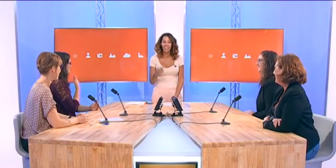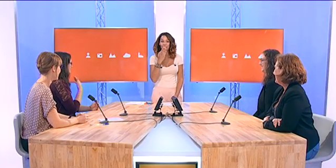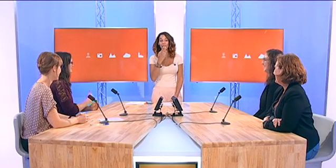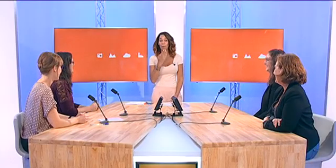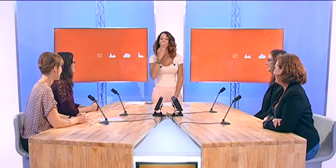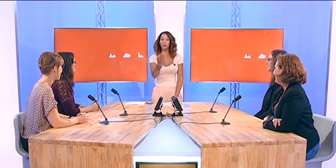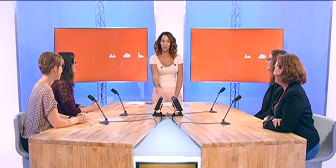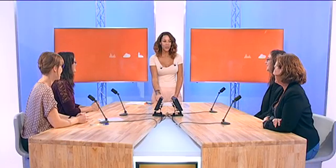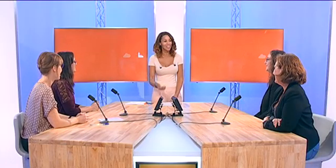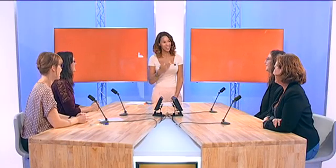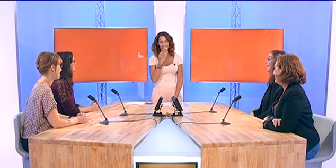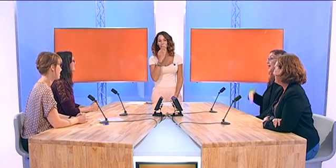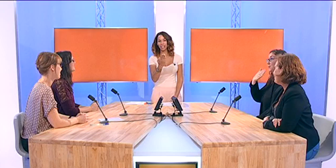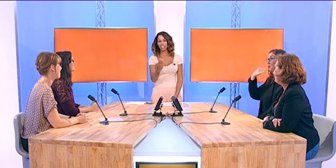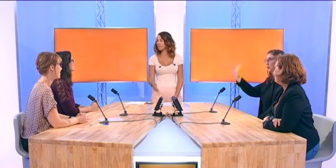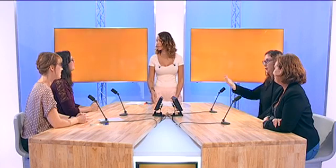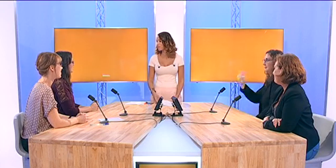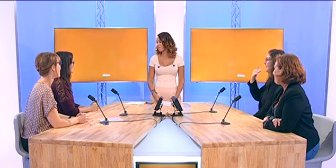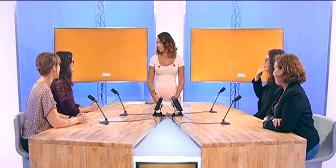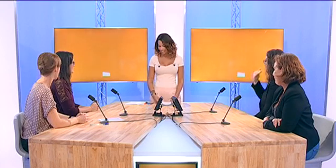Donc voilà, bonjour. Et c'est vrai que merci, c'est plus court. Voilà.